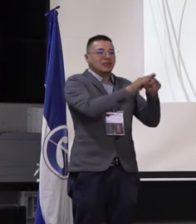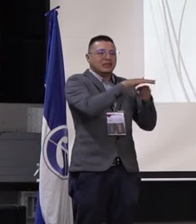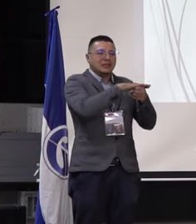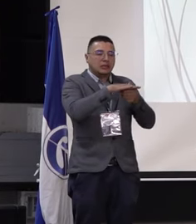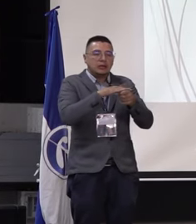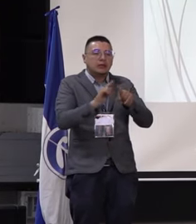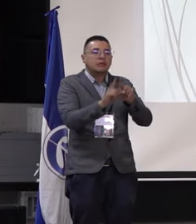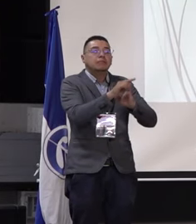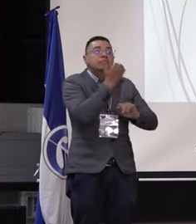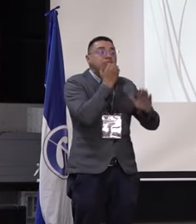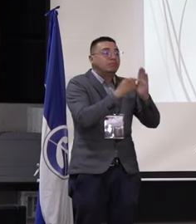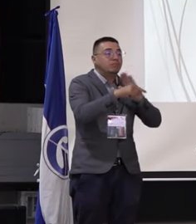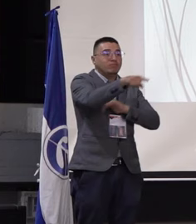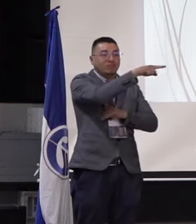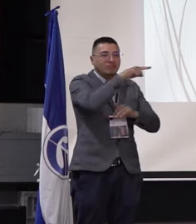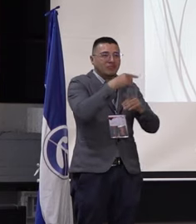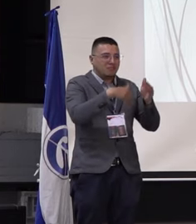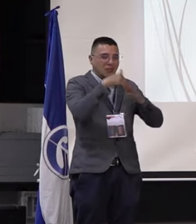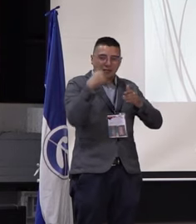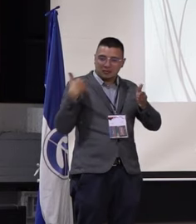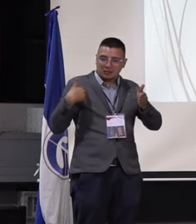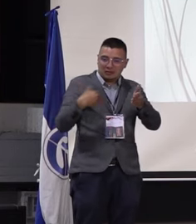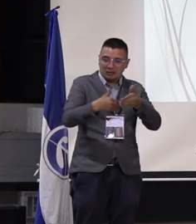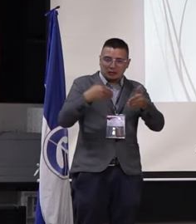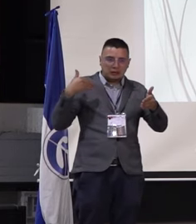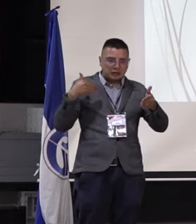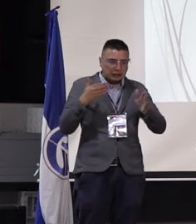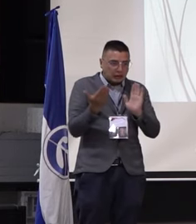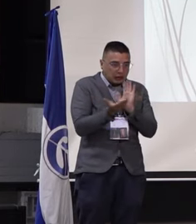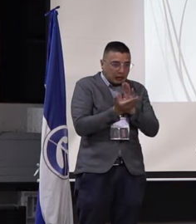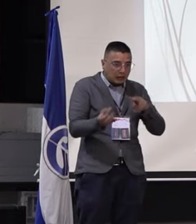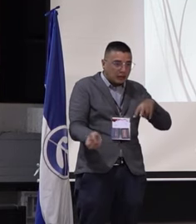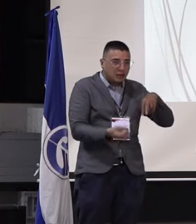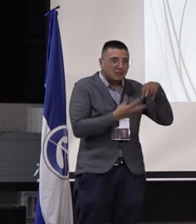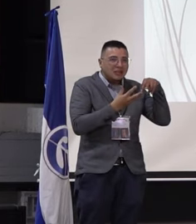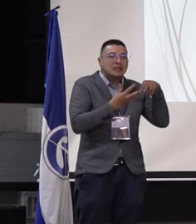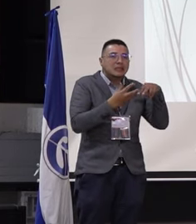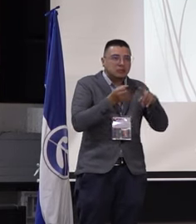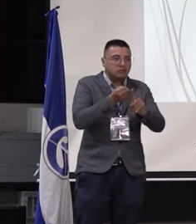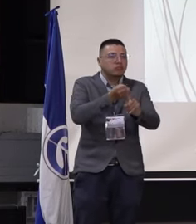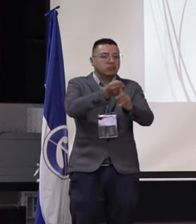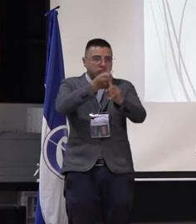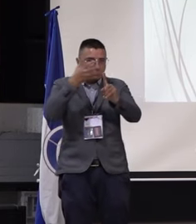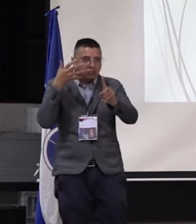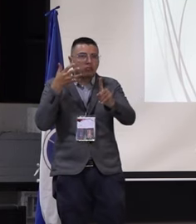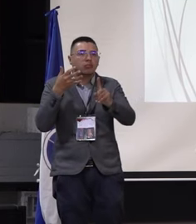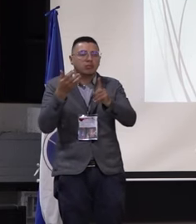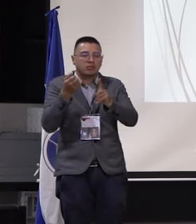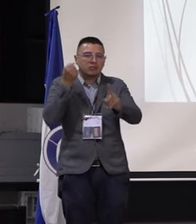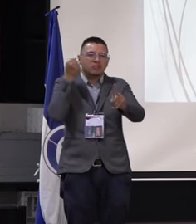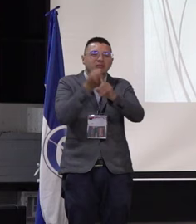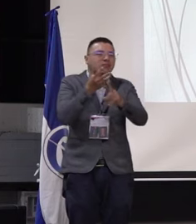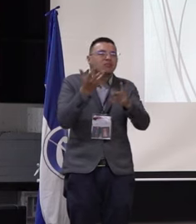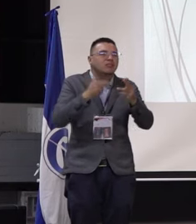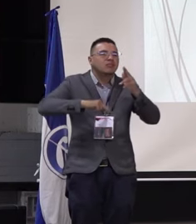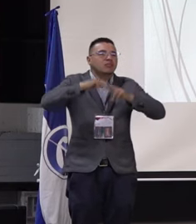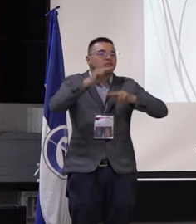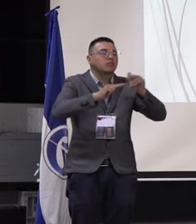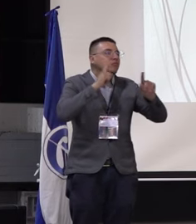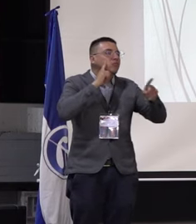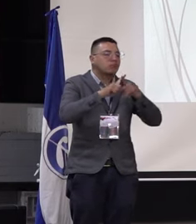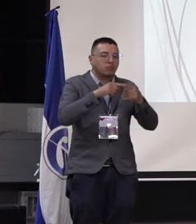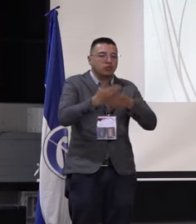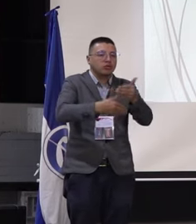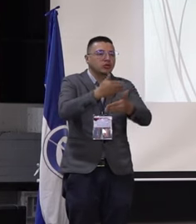ejemplo, lo más evidente en los últimos años ha sido cómo la educación impacta en la construcción de paz.